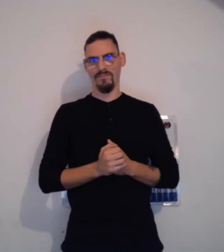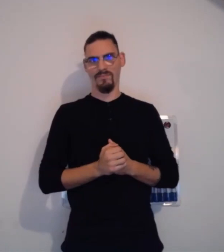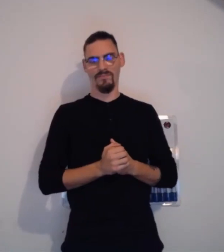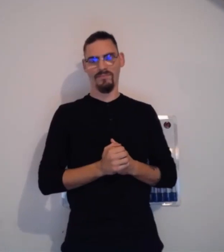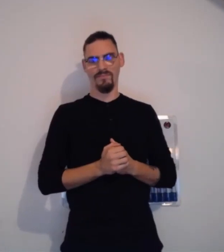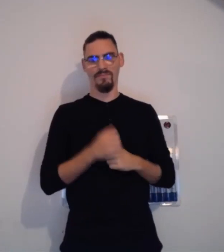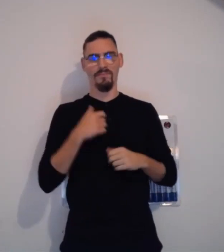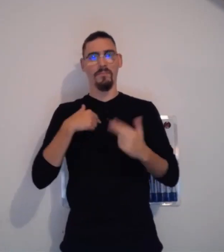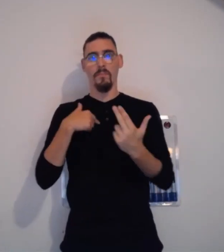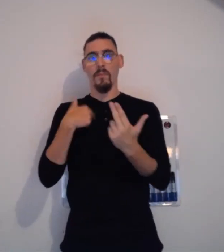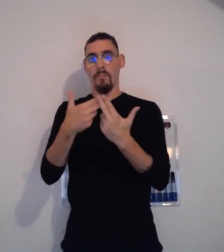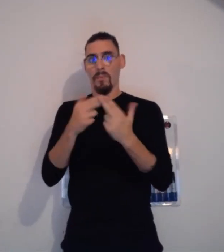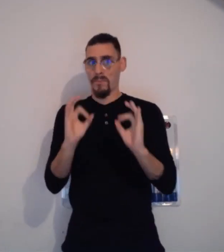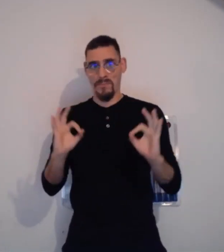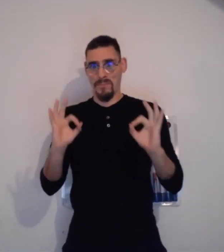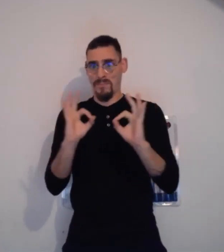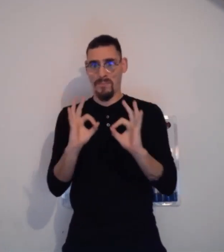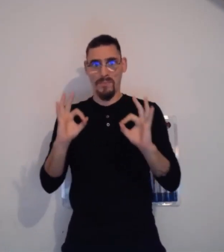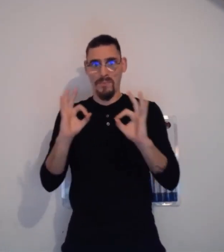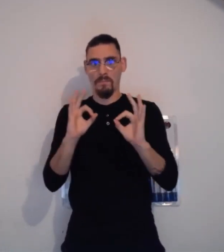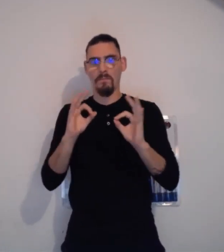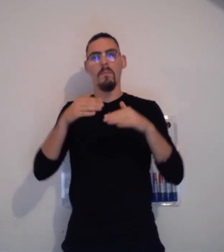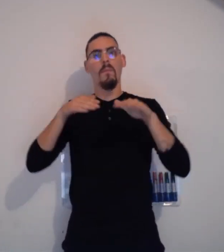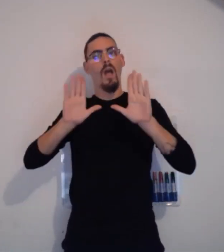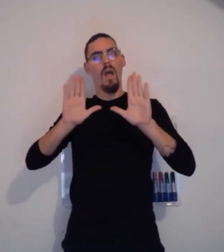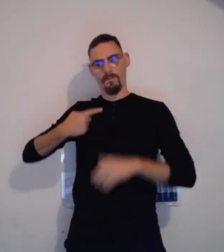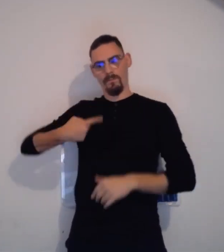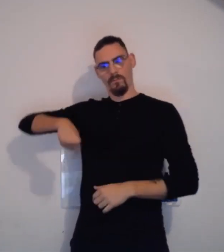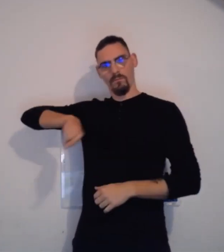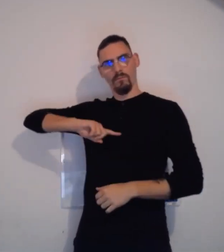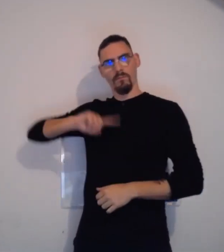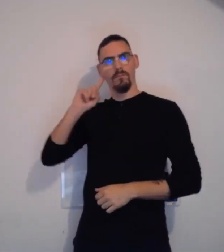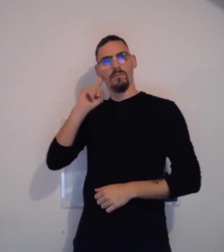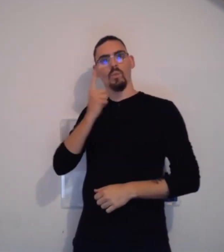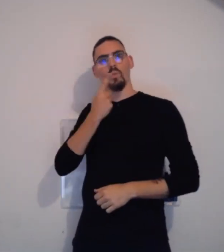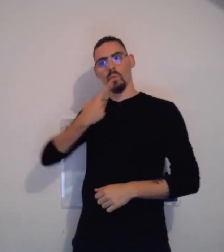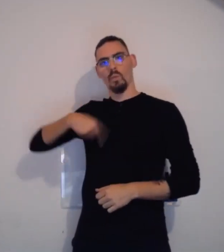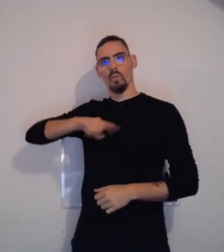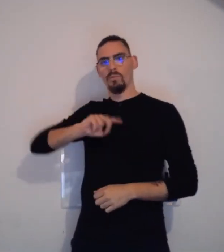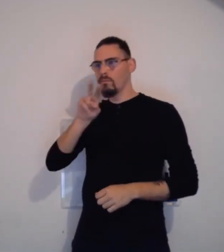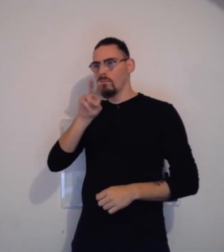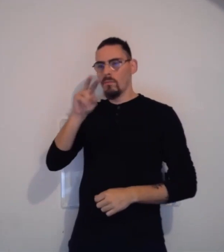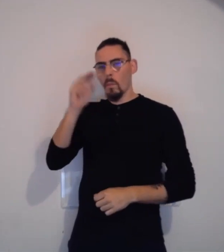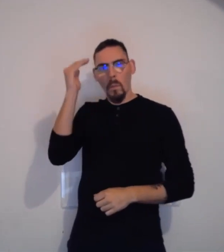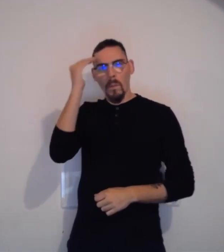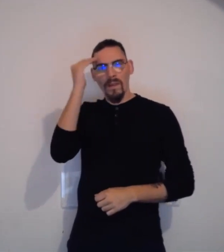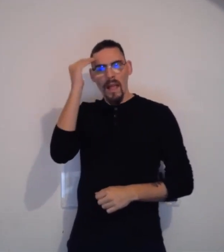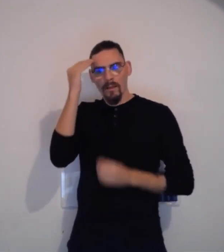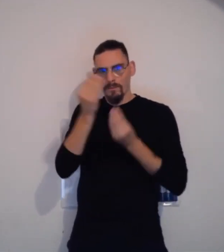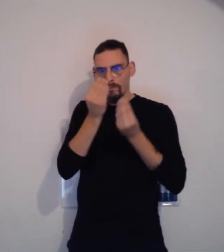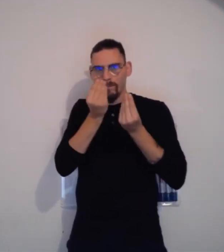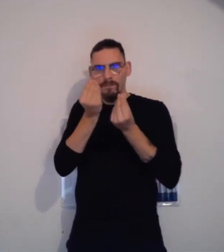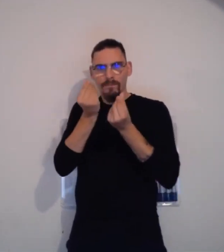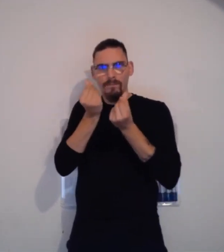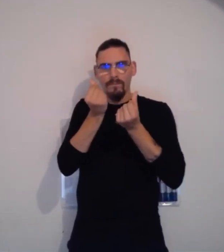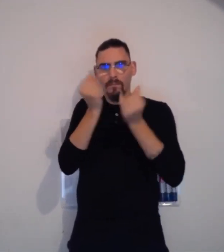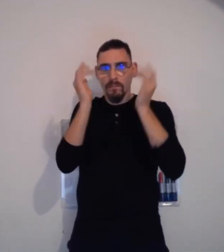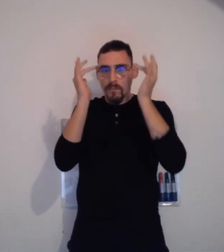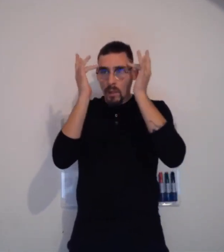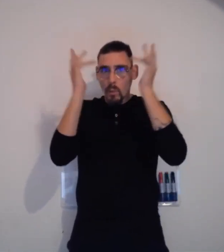La nuit, vous avez peut-être y pensé. On verra. Alors, c'est vrai que moi, je n'ai pas de réponse à vous donner. Mais nous, entre personnes